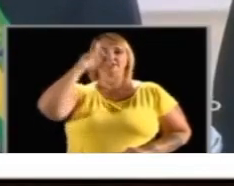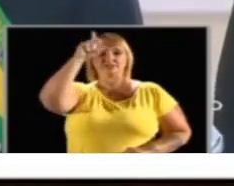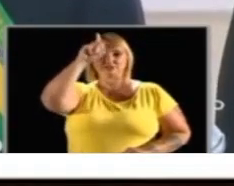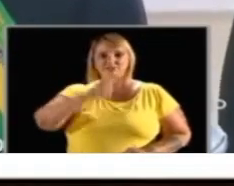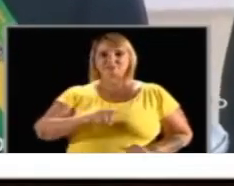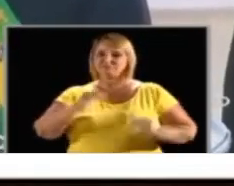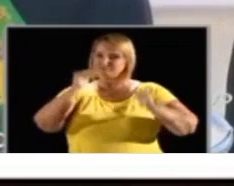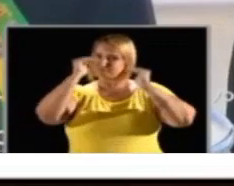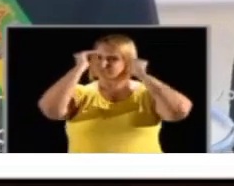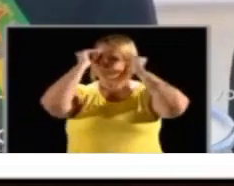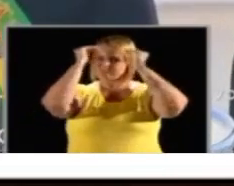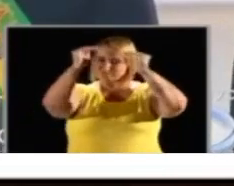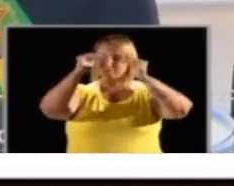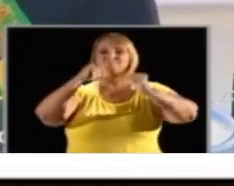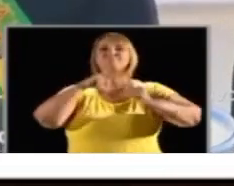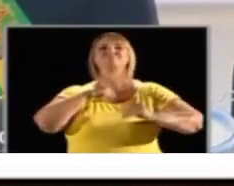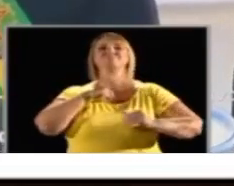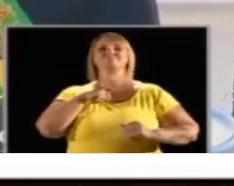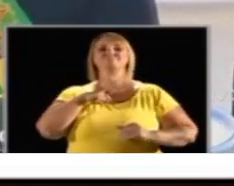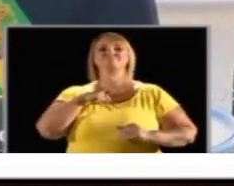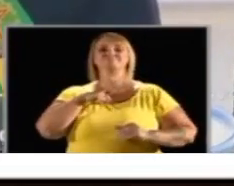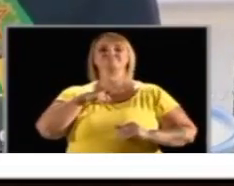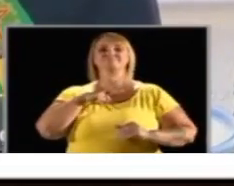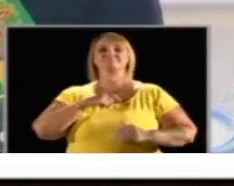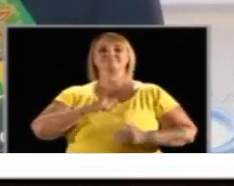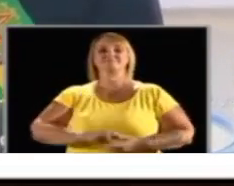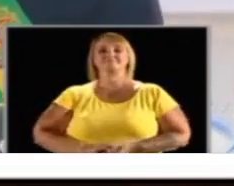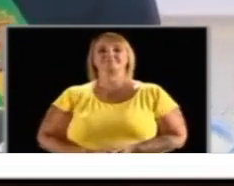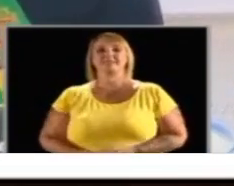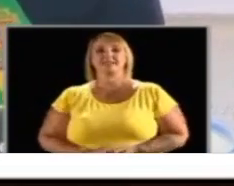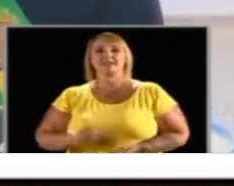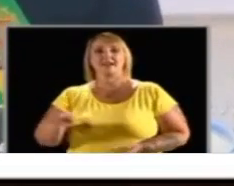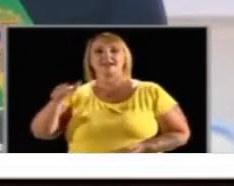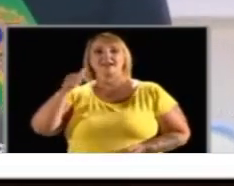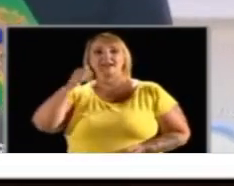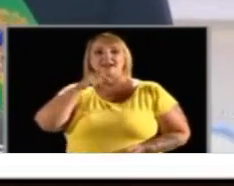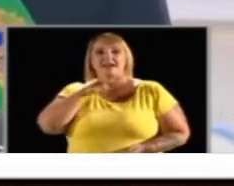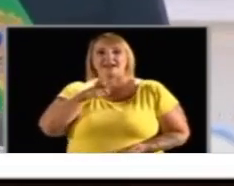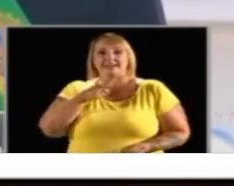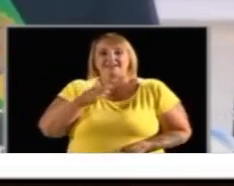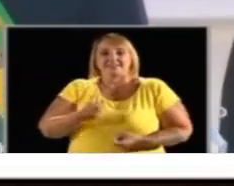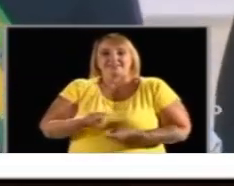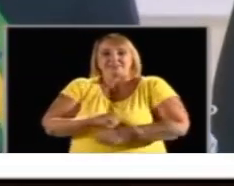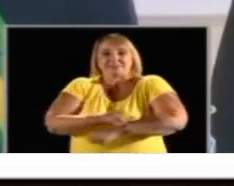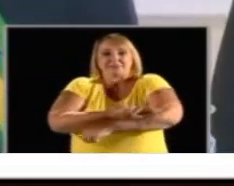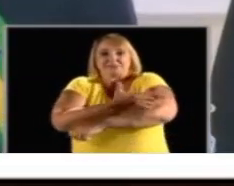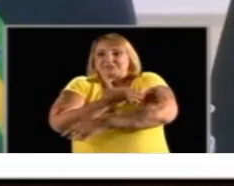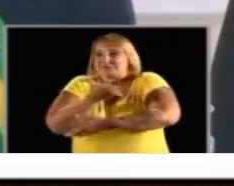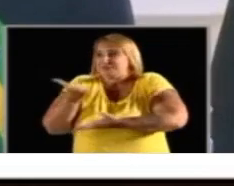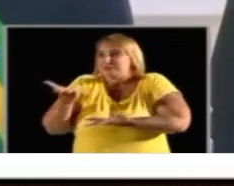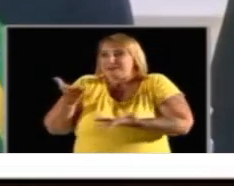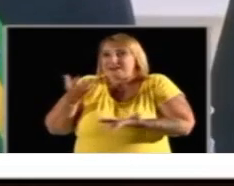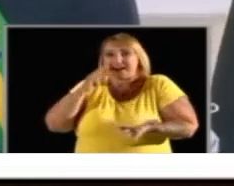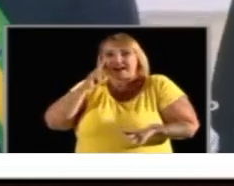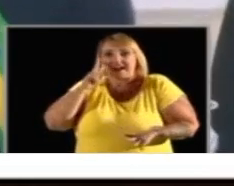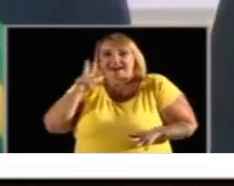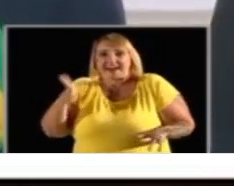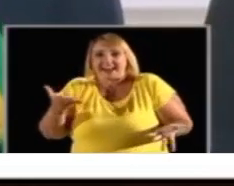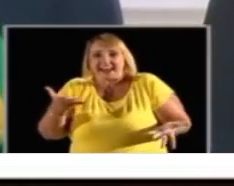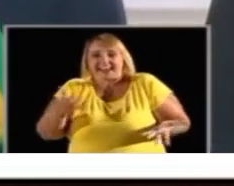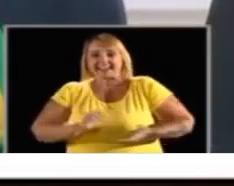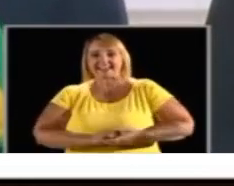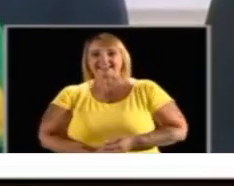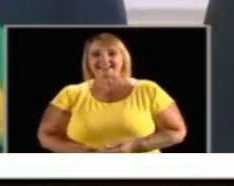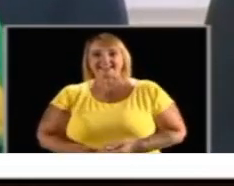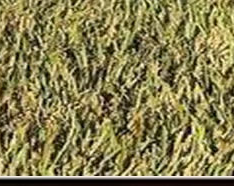do Alvorada e a legenda Meu Novo Lar. Em apenas 4 dias, o cachorro de Michele Bolsonaro